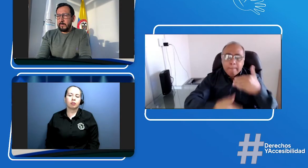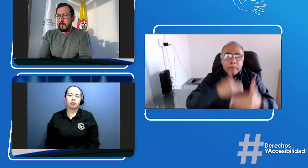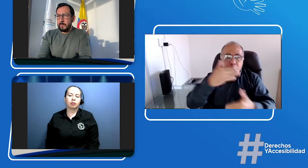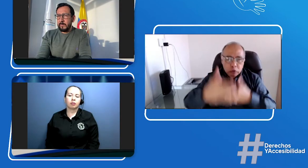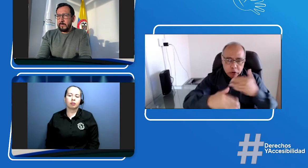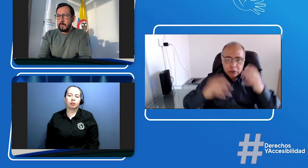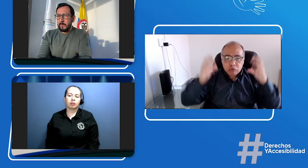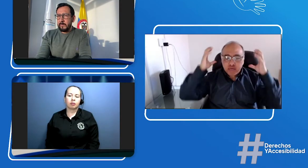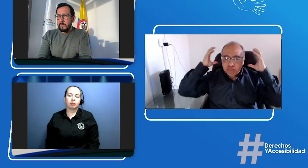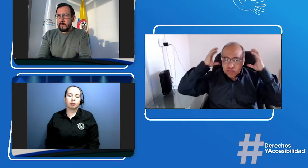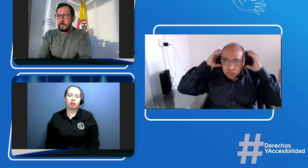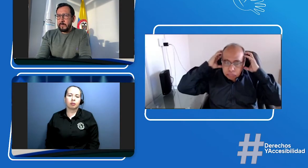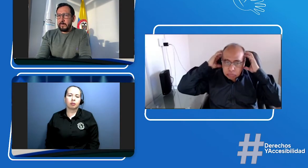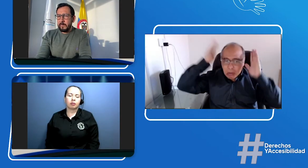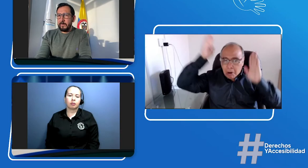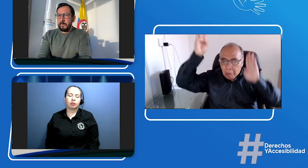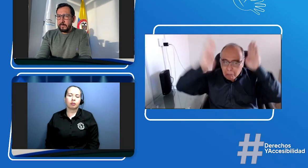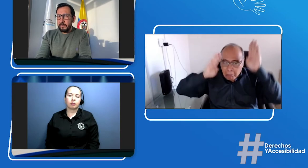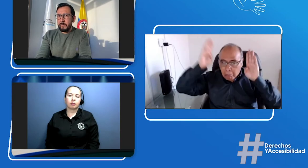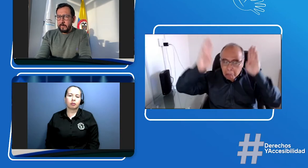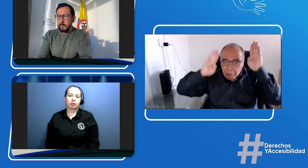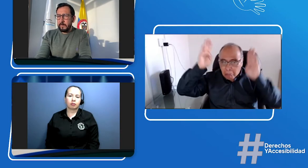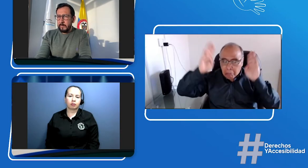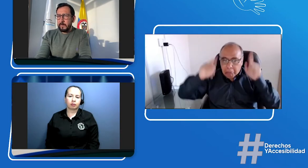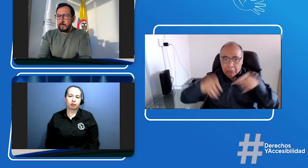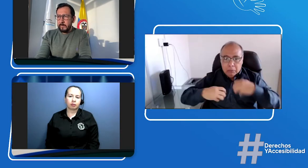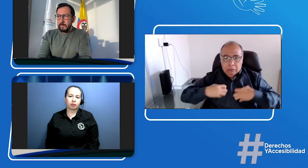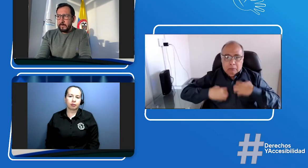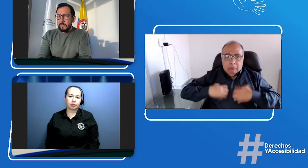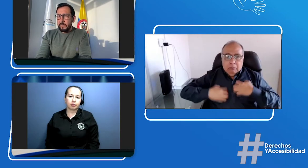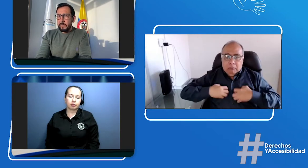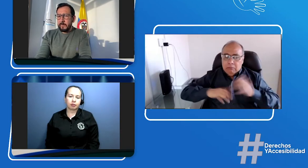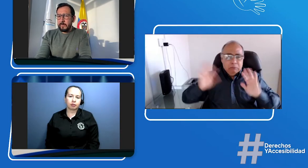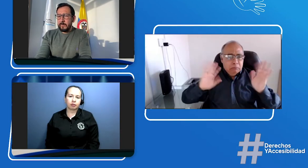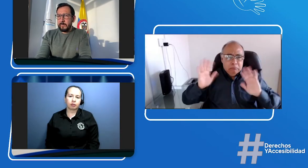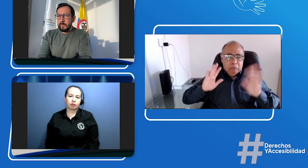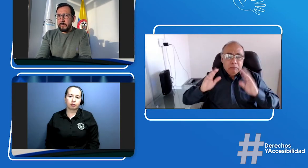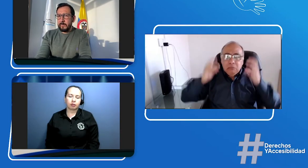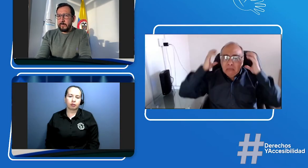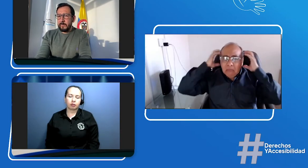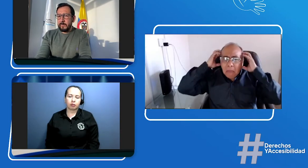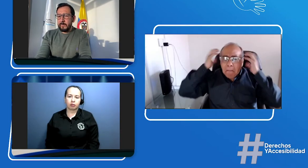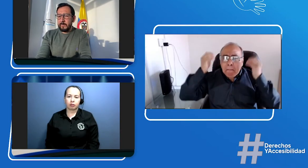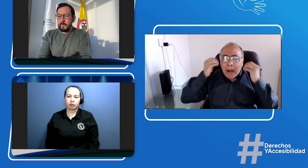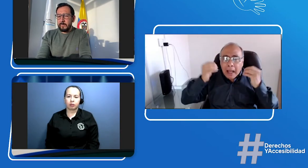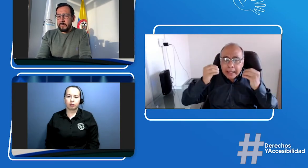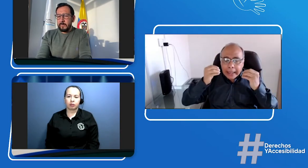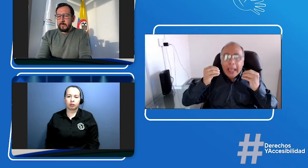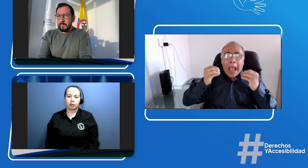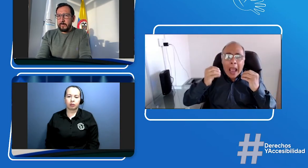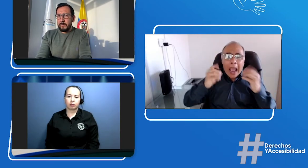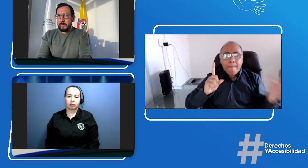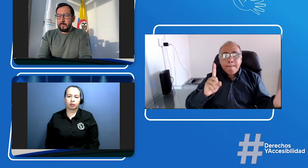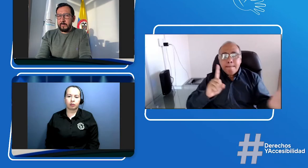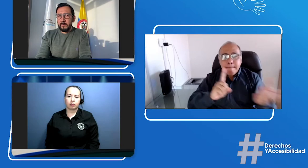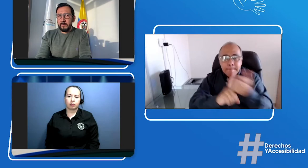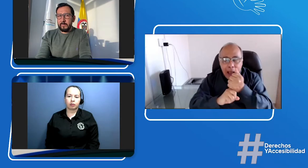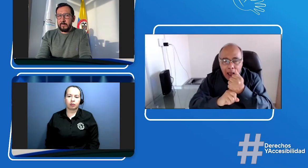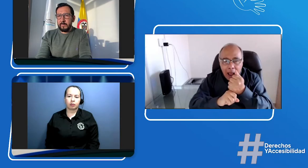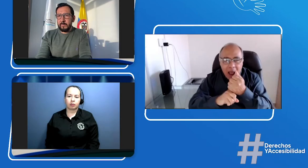profunda y que no puedo continuar con el trámite no hay problema vayan se hacen la audiometría la audiometría ¿para qué